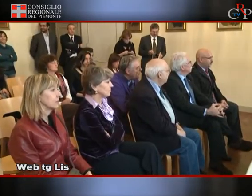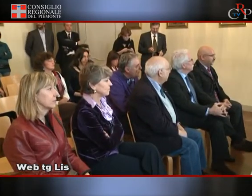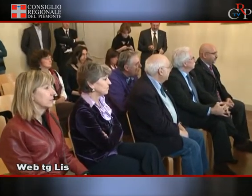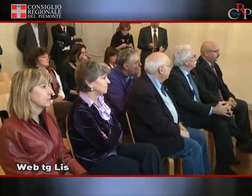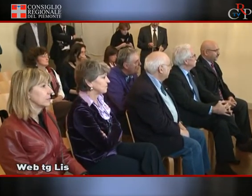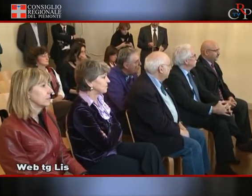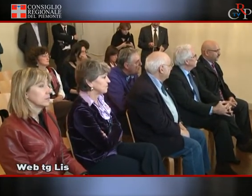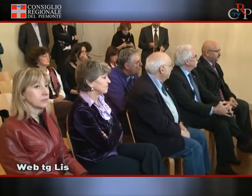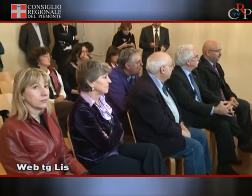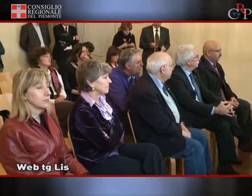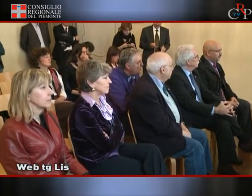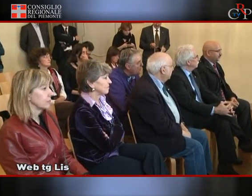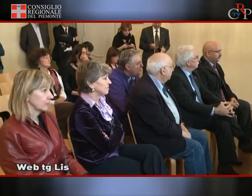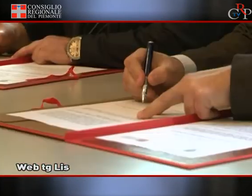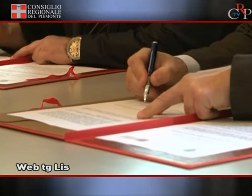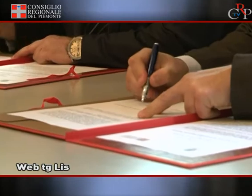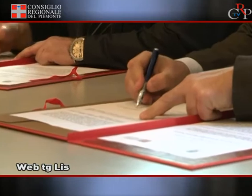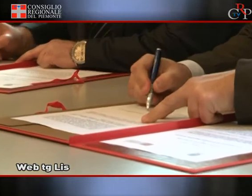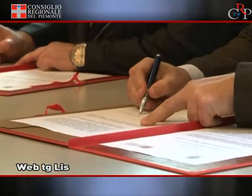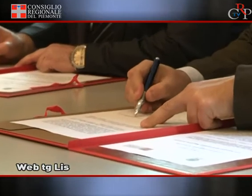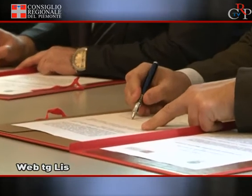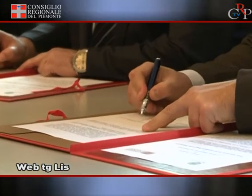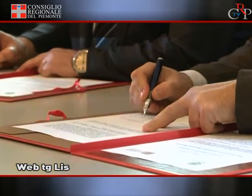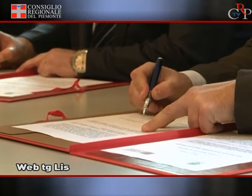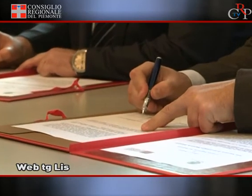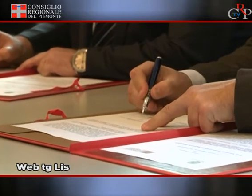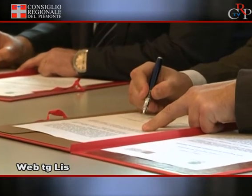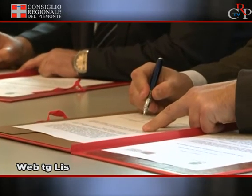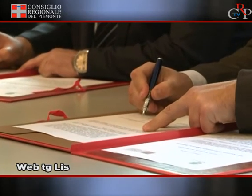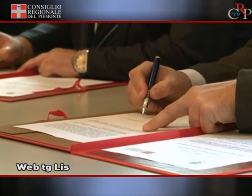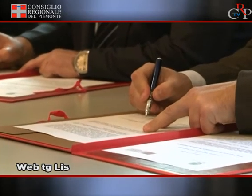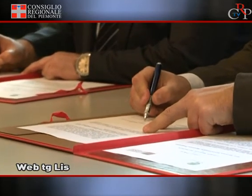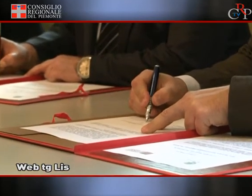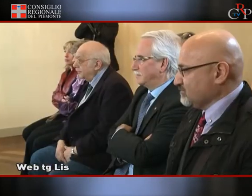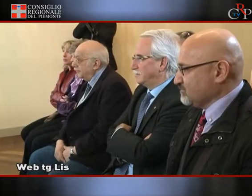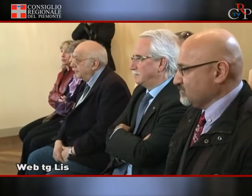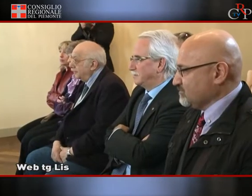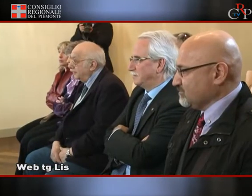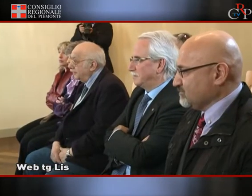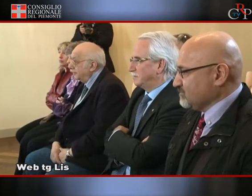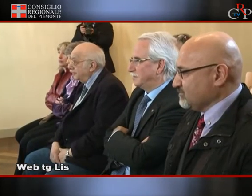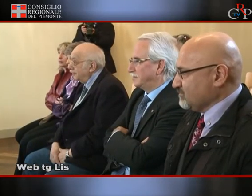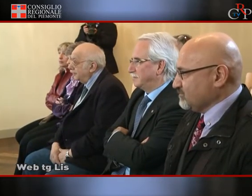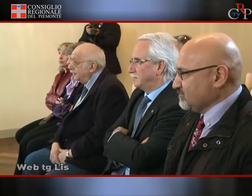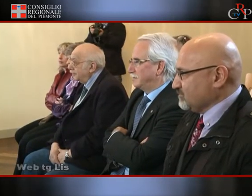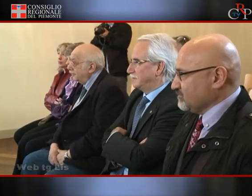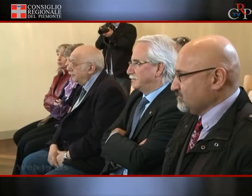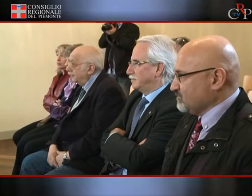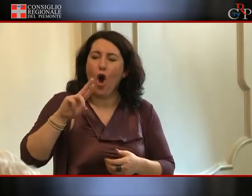CRP TG-LIS, dedicato alle persone sorde o con deficit uditivo, realizzato dal Consiglio regionale in accordo con l'Ente